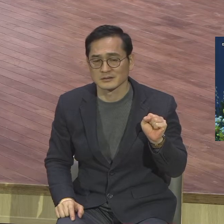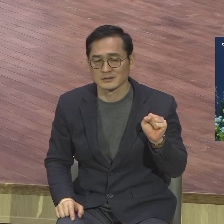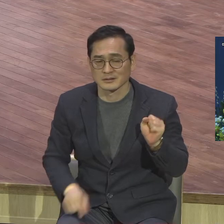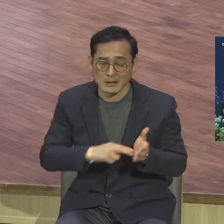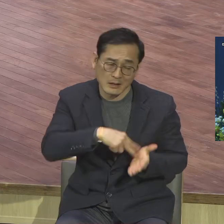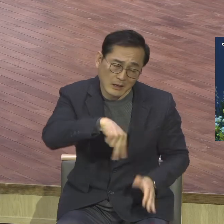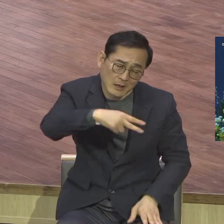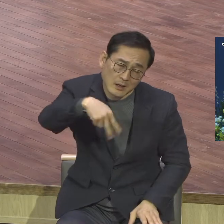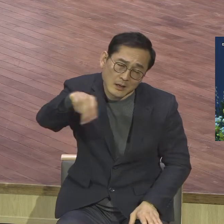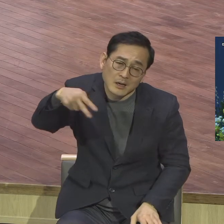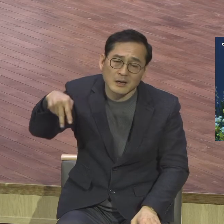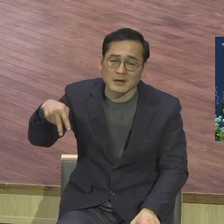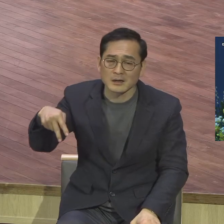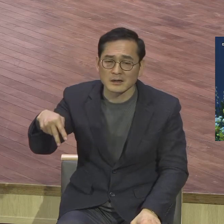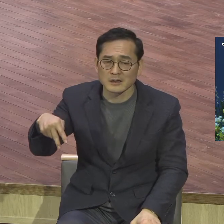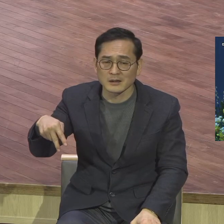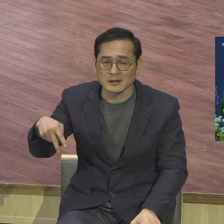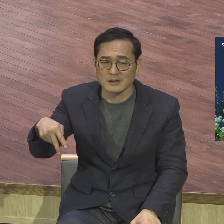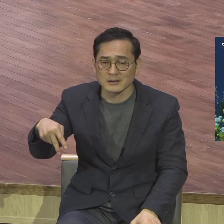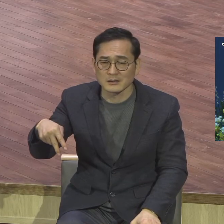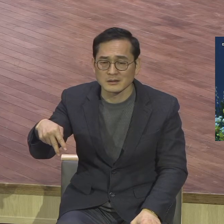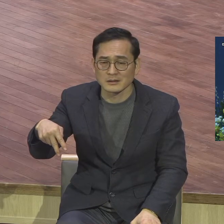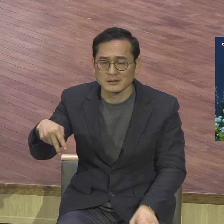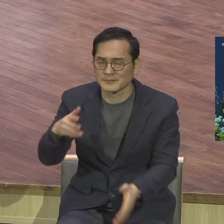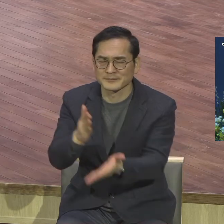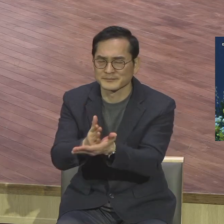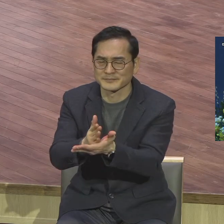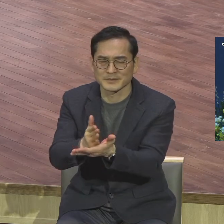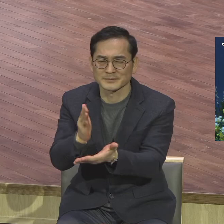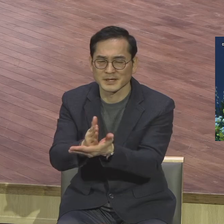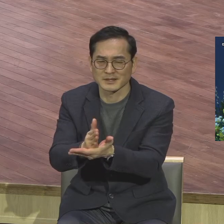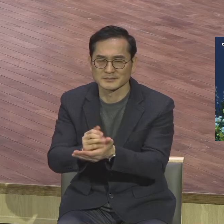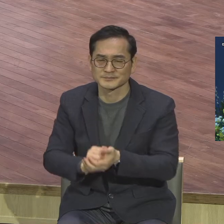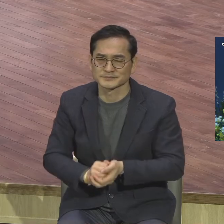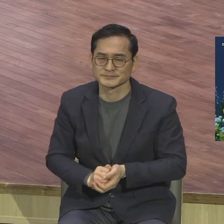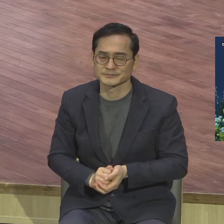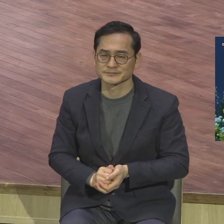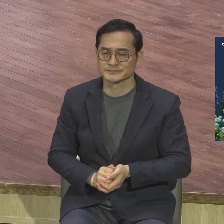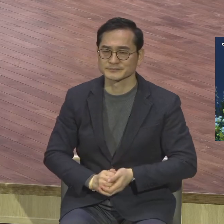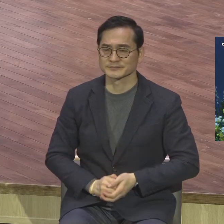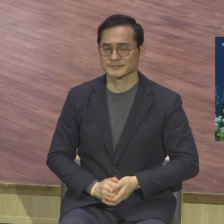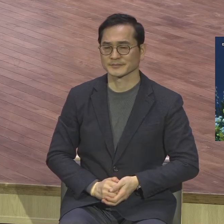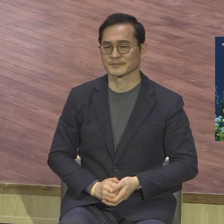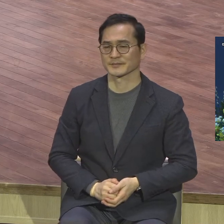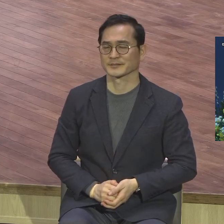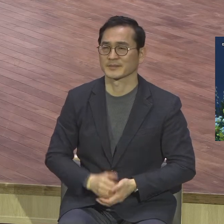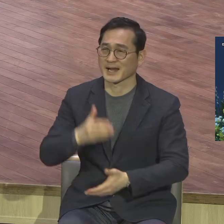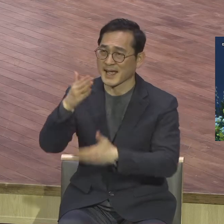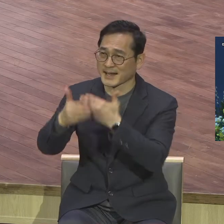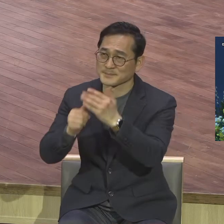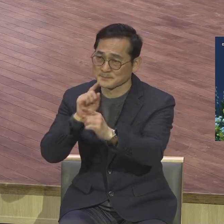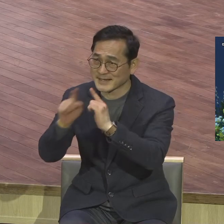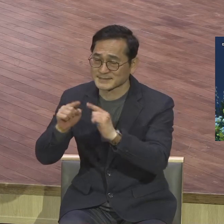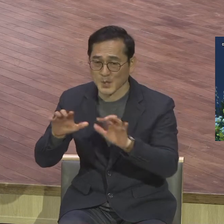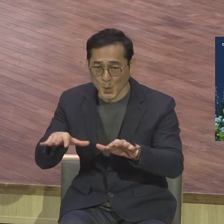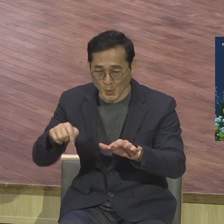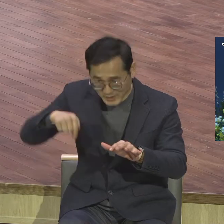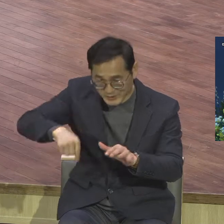그리고 기도하세요 하나님 새해 선포될 원단 메시지를 바로 듣게 하여